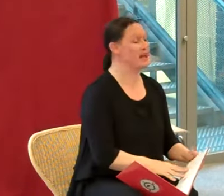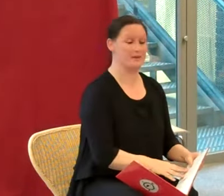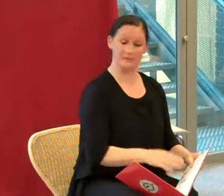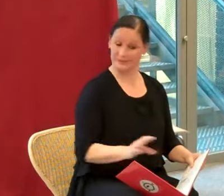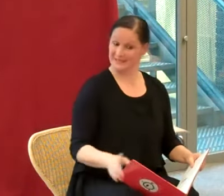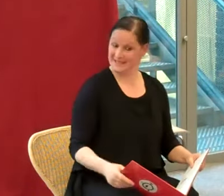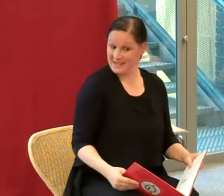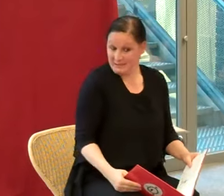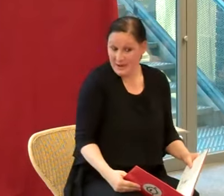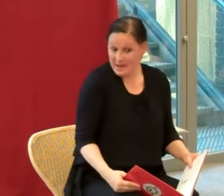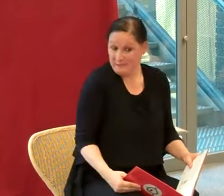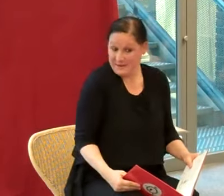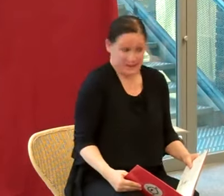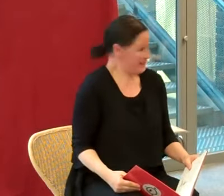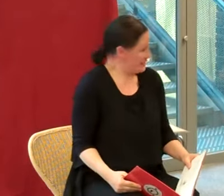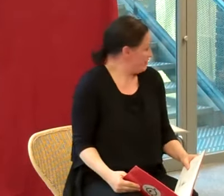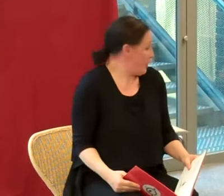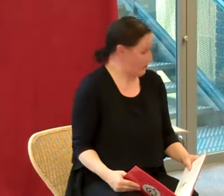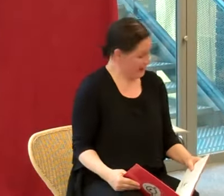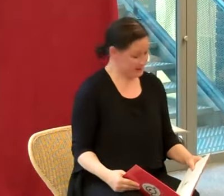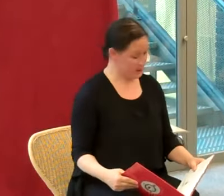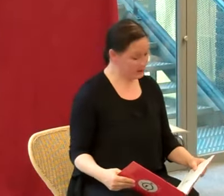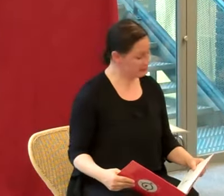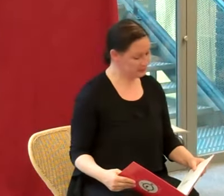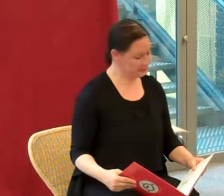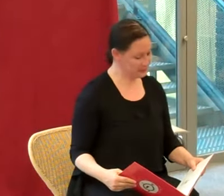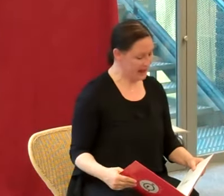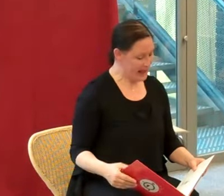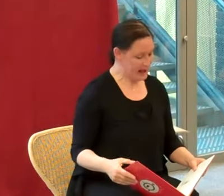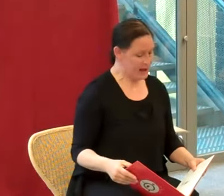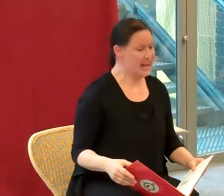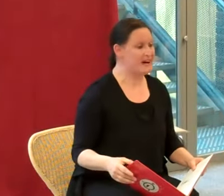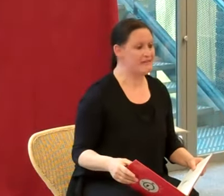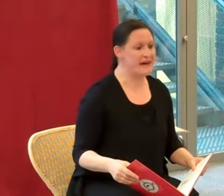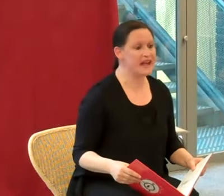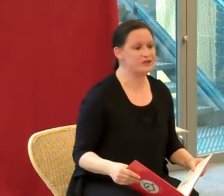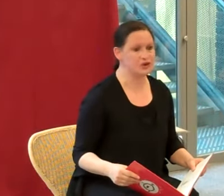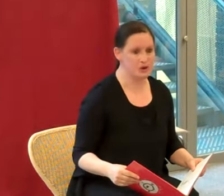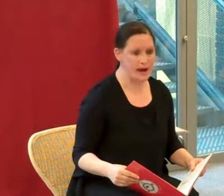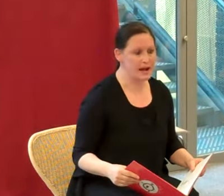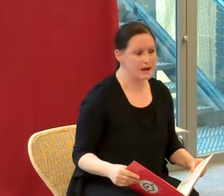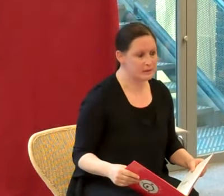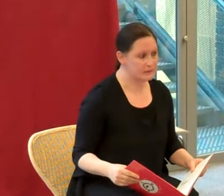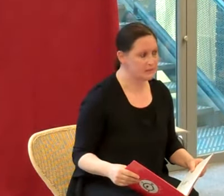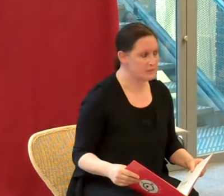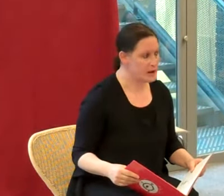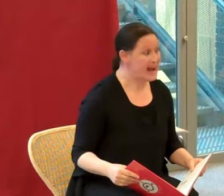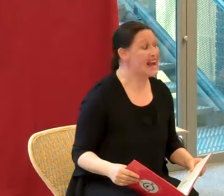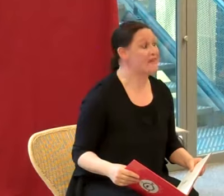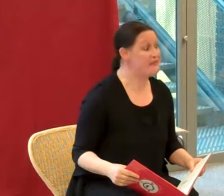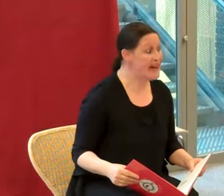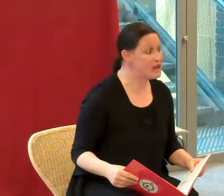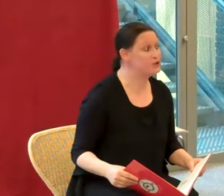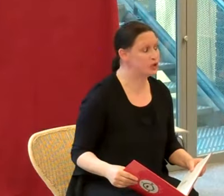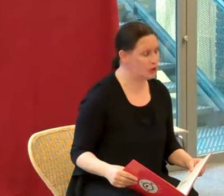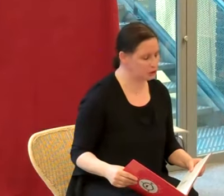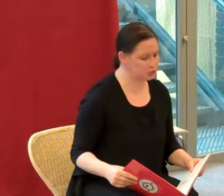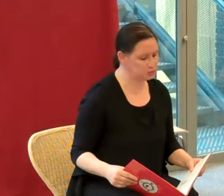fort sympathique, c'était fort plaisant. La veille du grand jour,